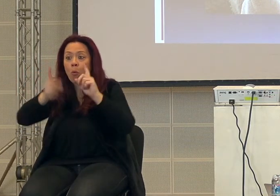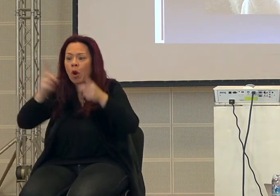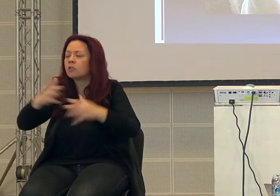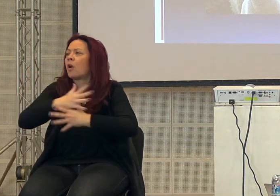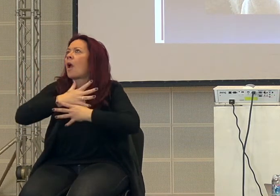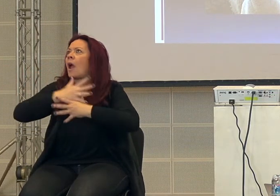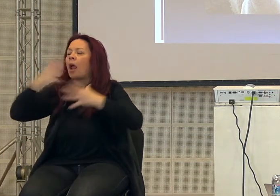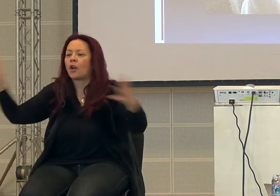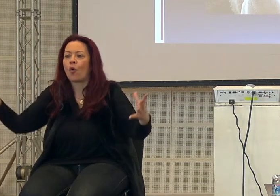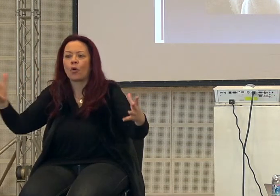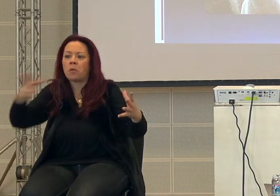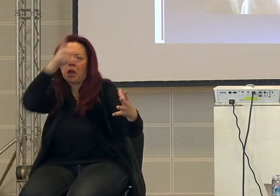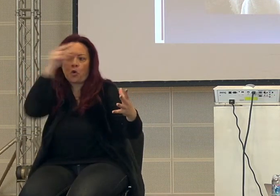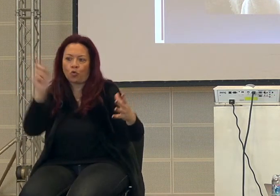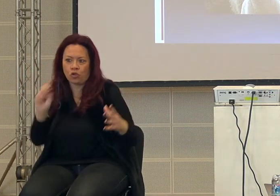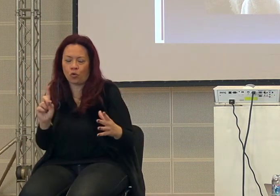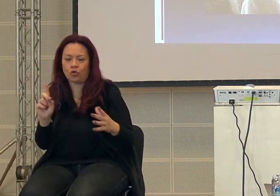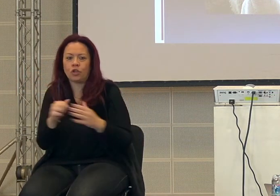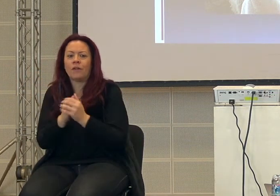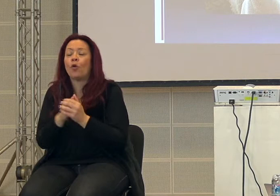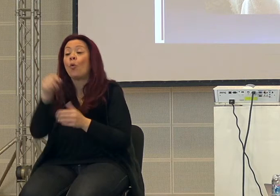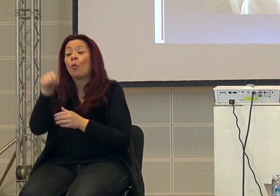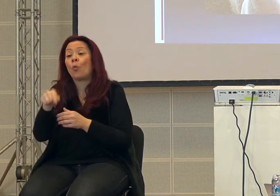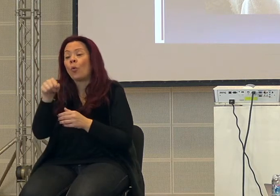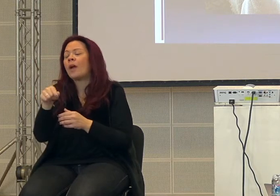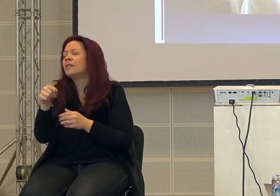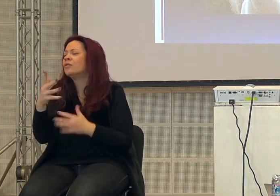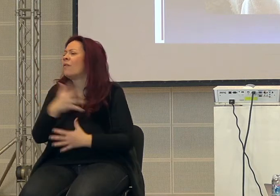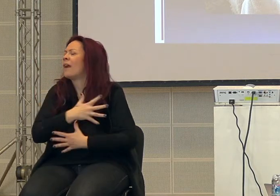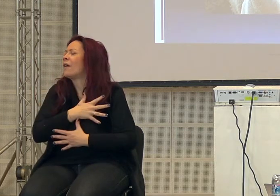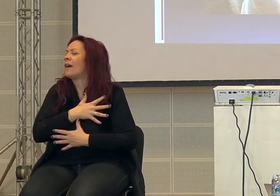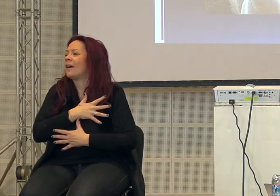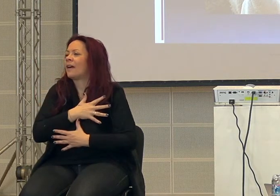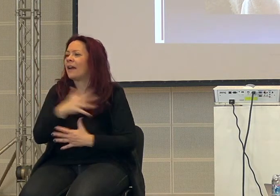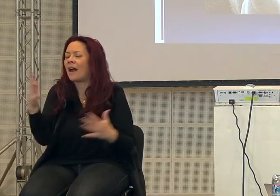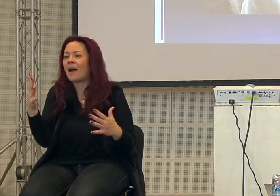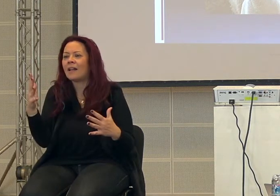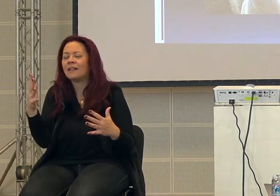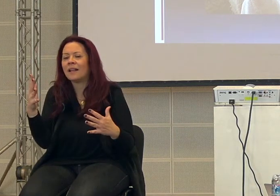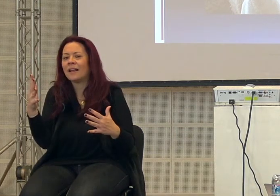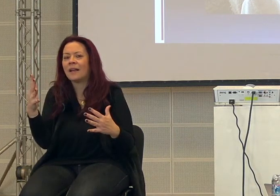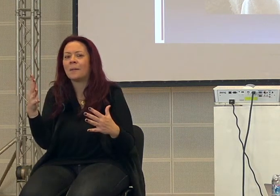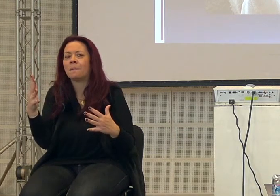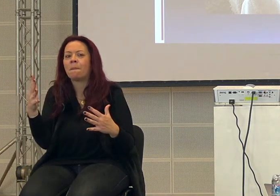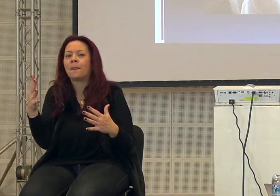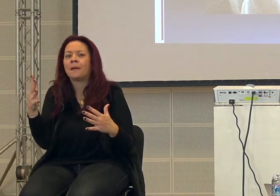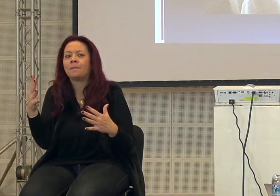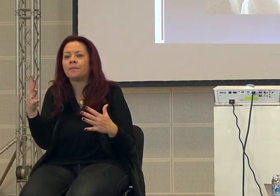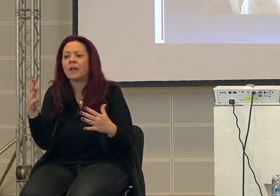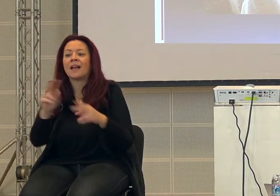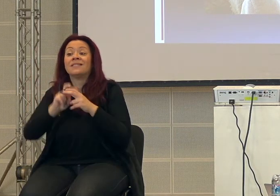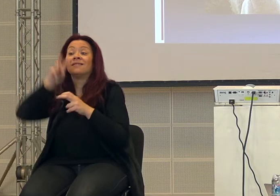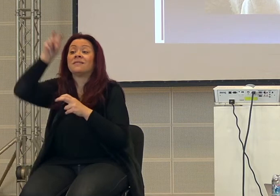enorme che ormai non si conosceva più. Questo è stato uno dei grandi